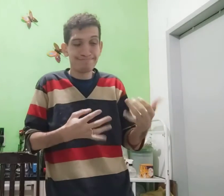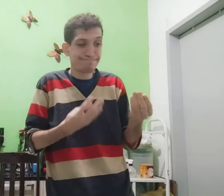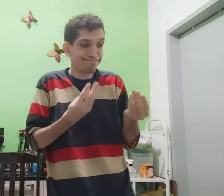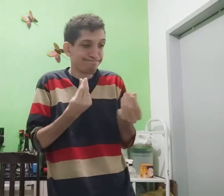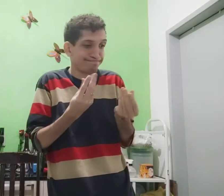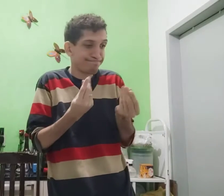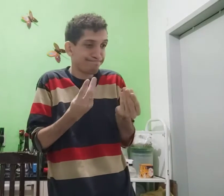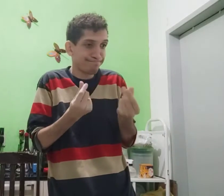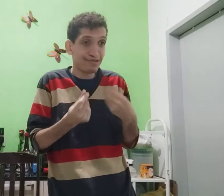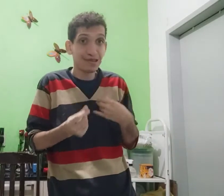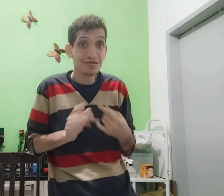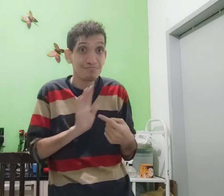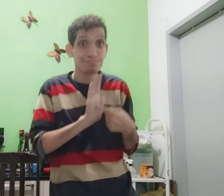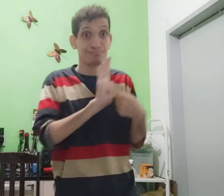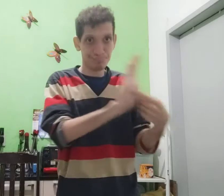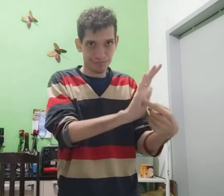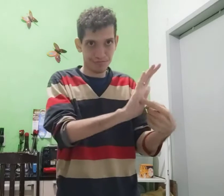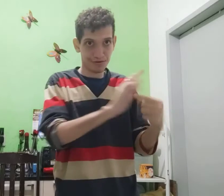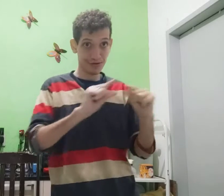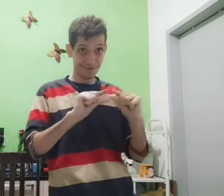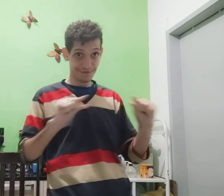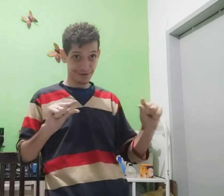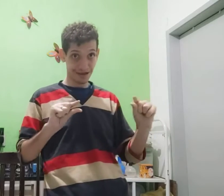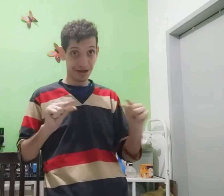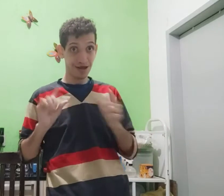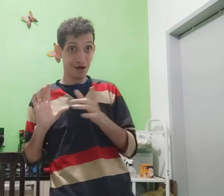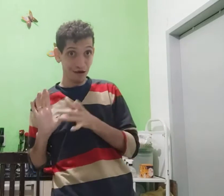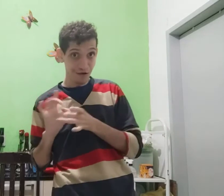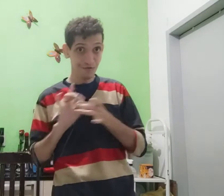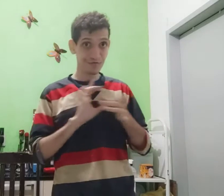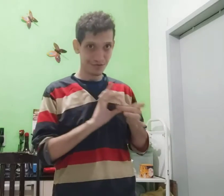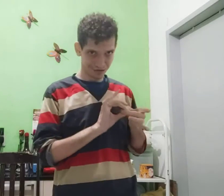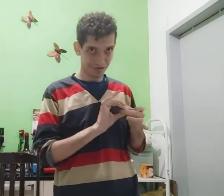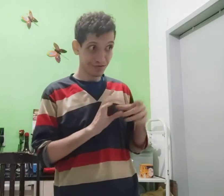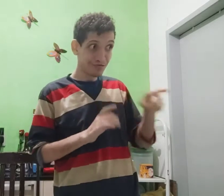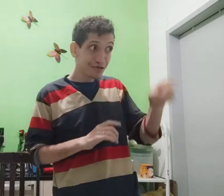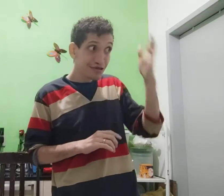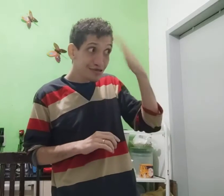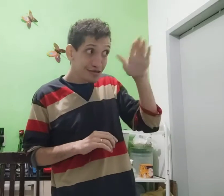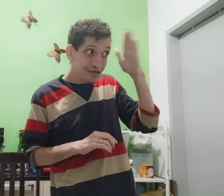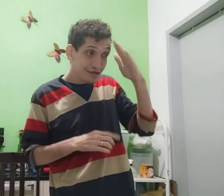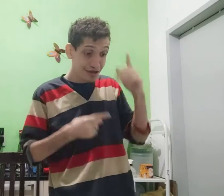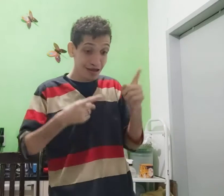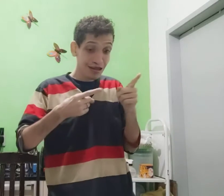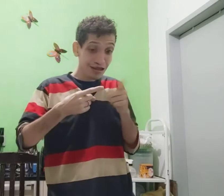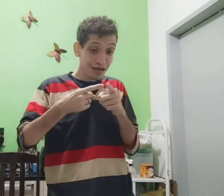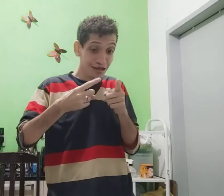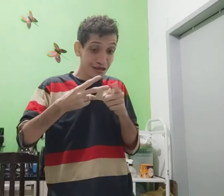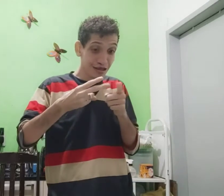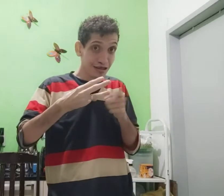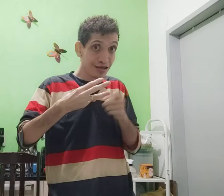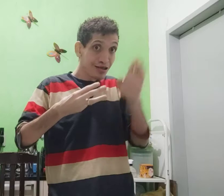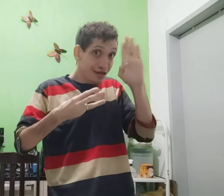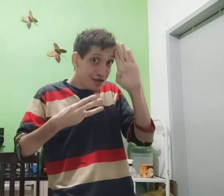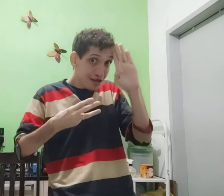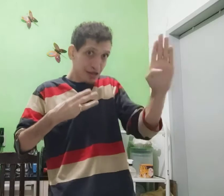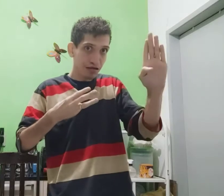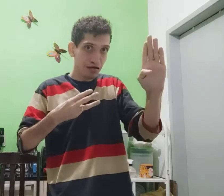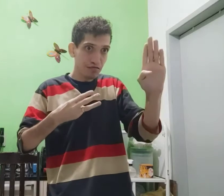eu vou explicar, como assim, nesse princípio Vou mostrar a frase Com texto, você entendeu Primeiro, segundo,